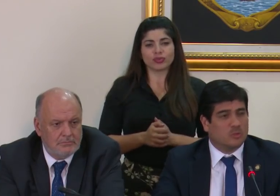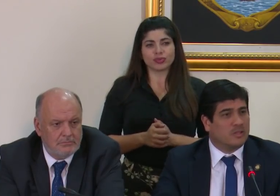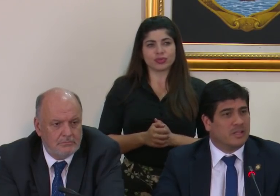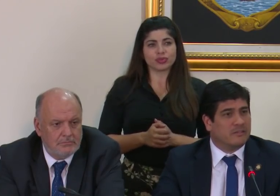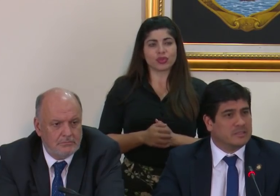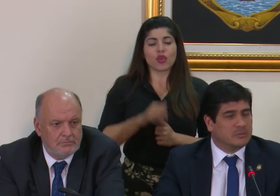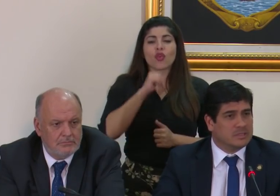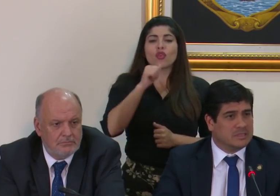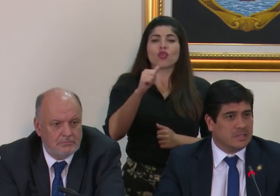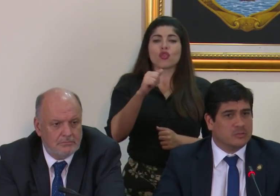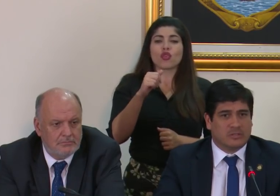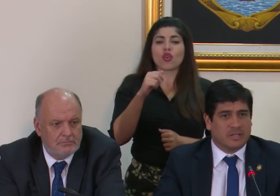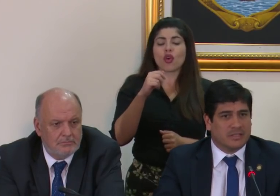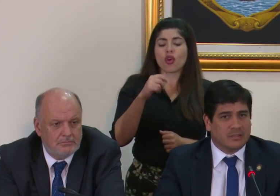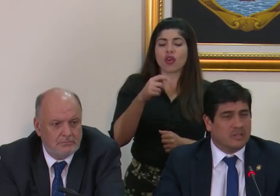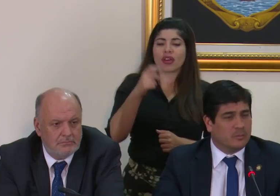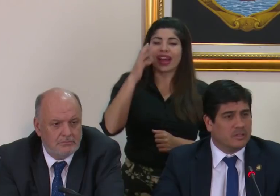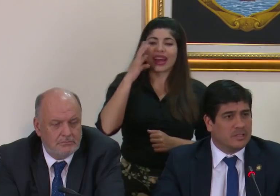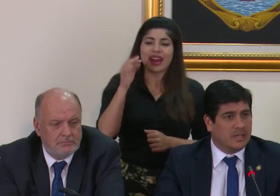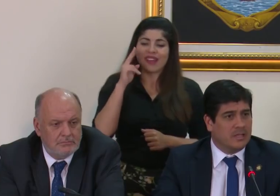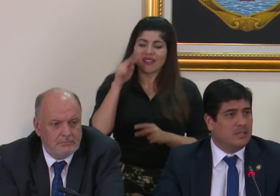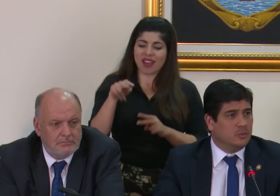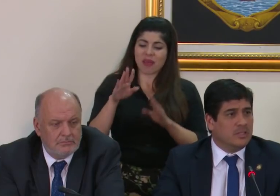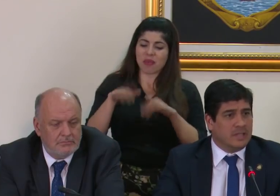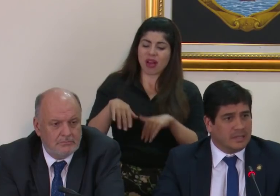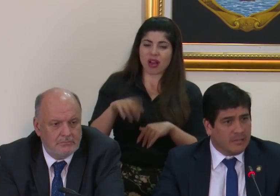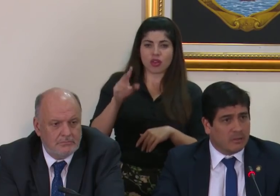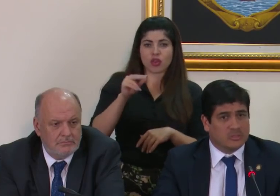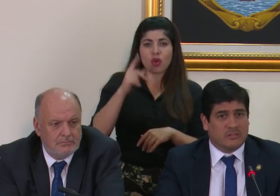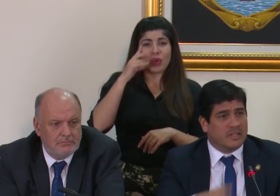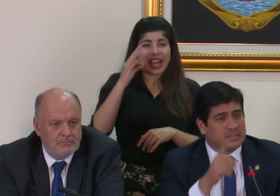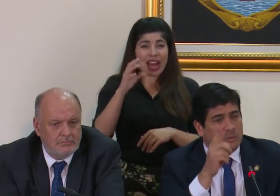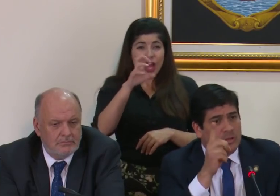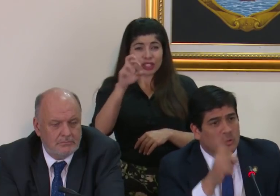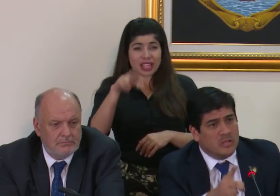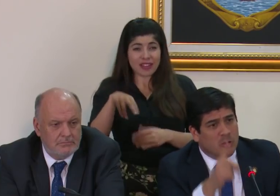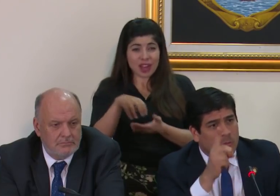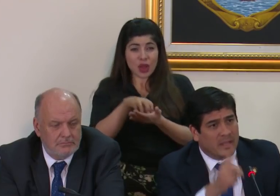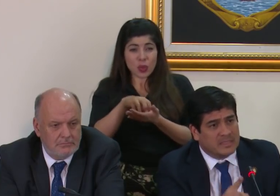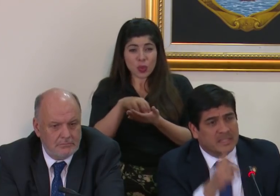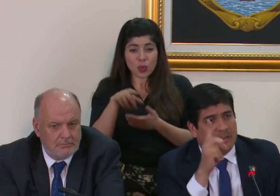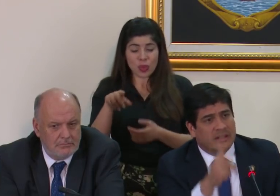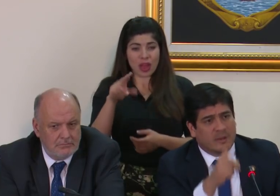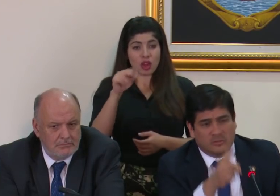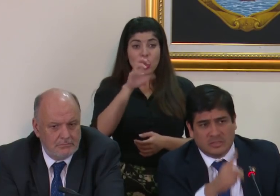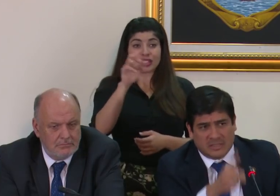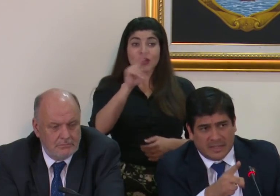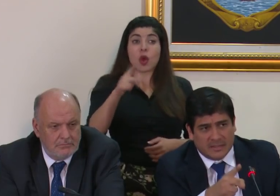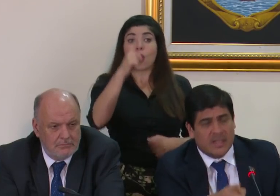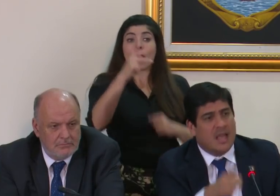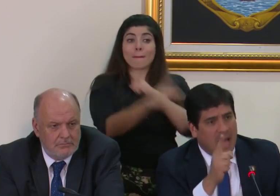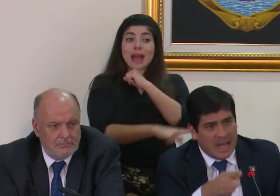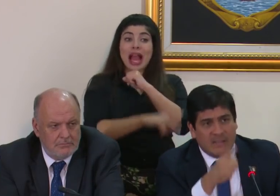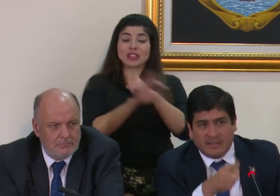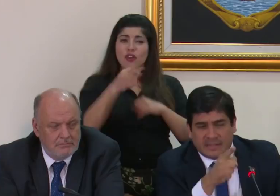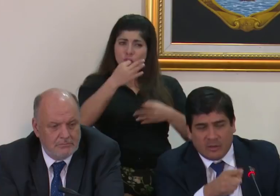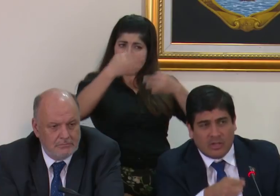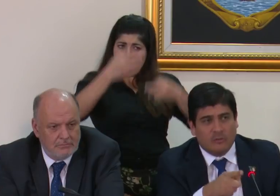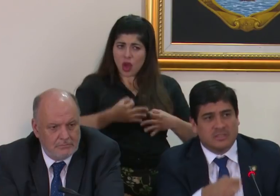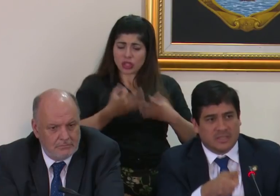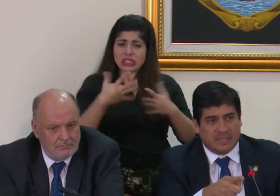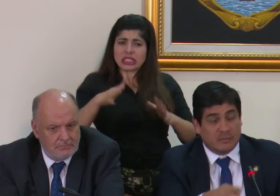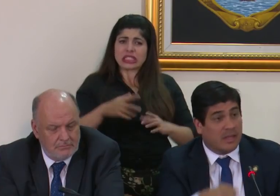no tomaría de recibo es decir que Costa Rica ha tenido una política duditativa Costa Rica ha sido el único país que de manera consistente ha